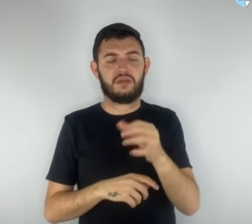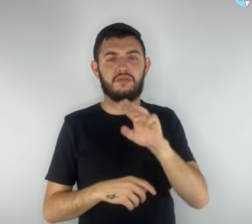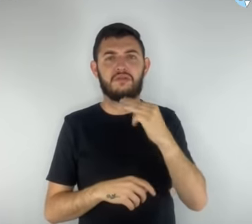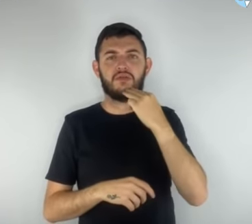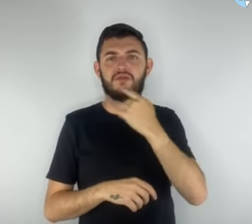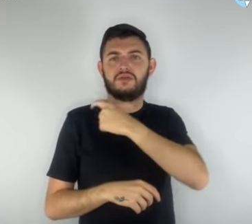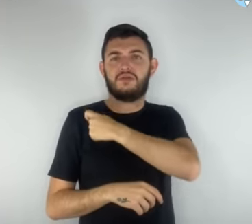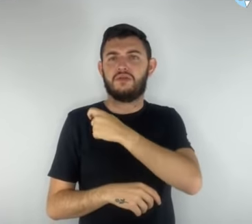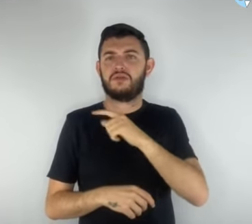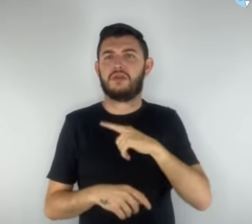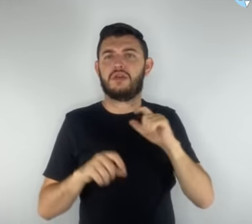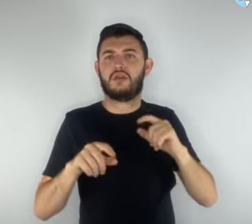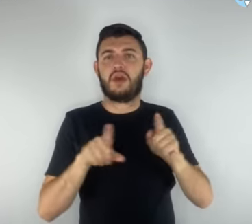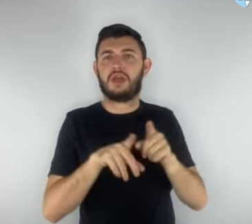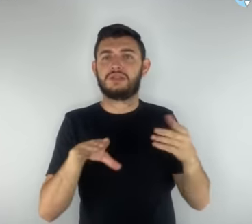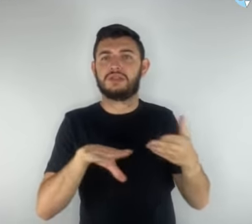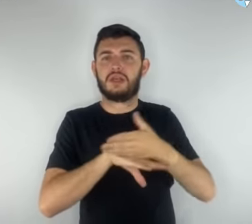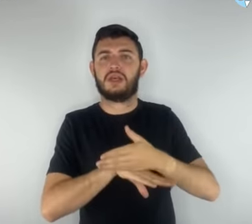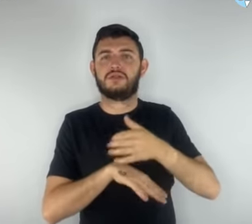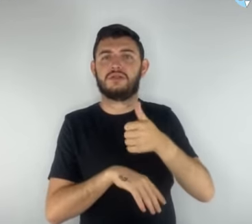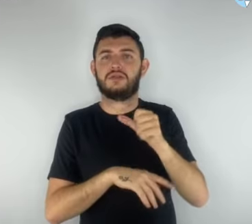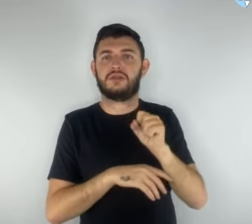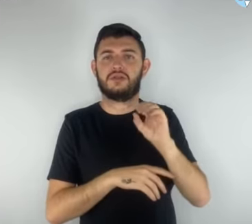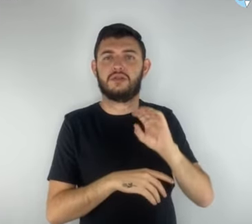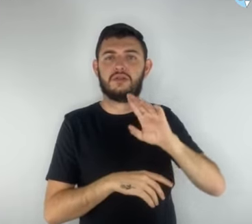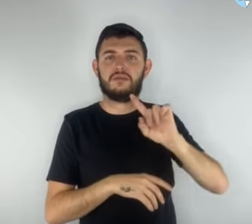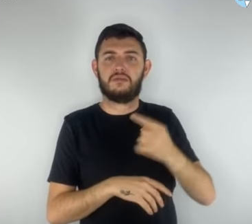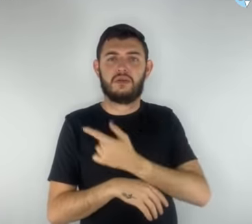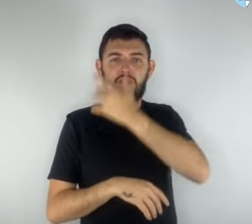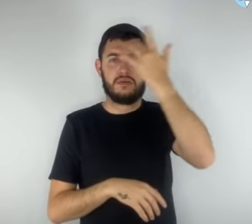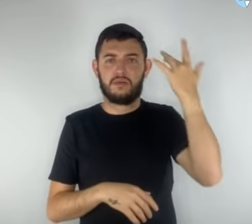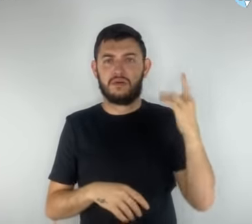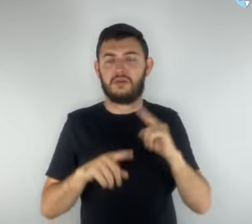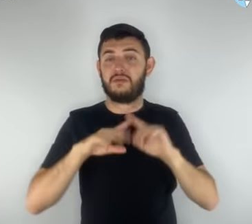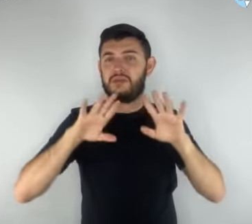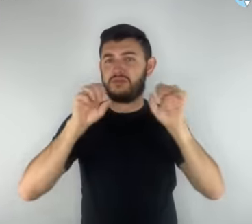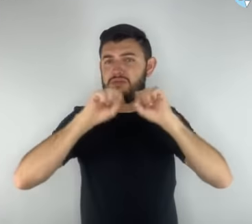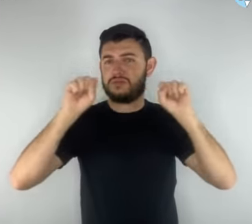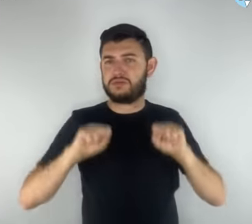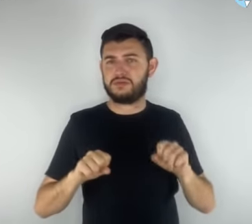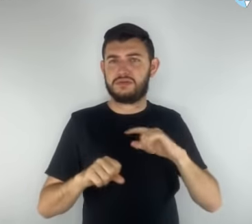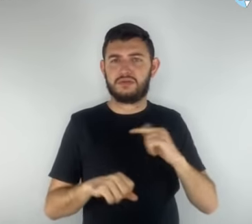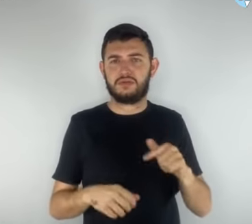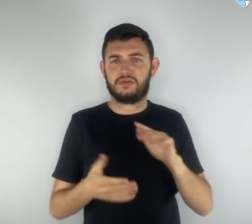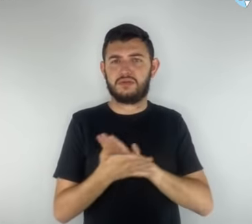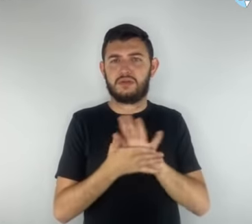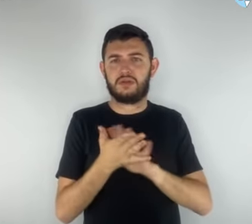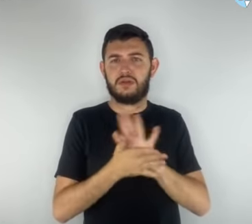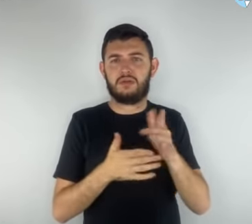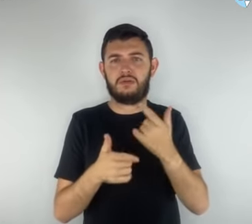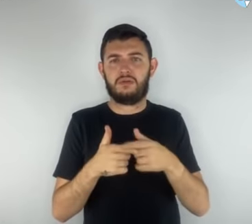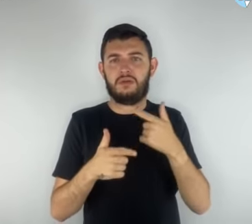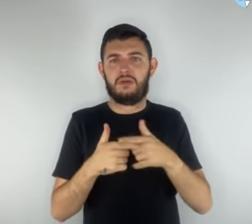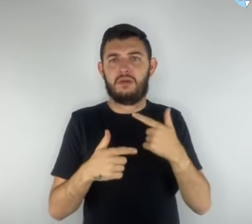com acesso de 180 mil pessoas. E ele não tem paradas bruscas. Defendeu a